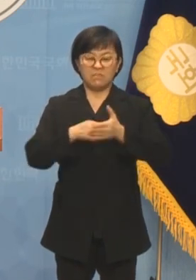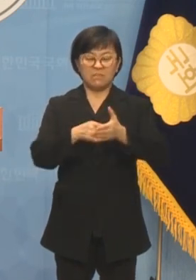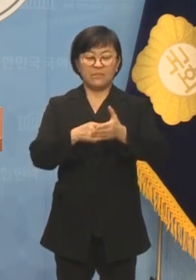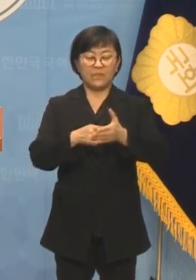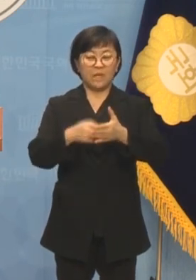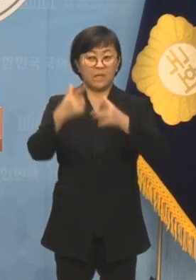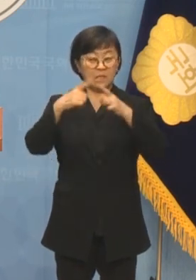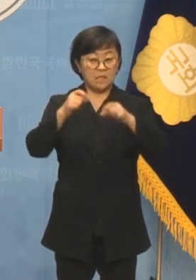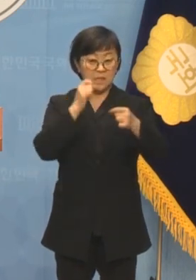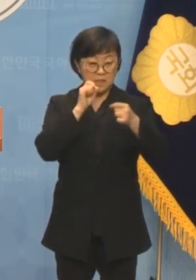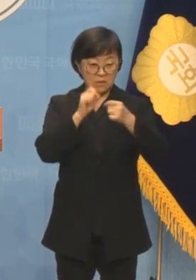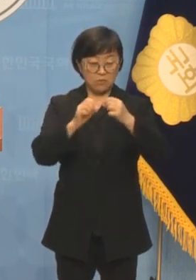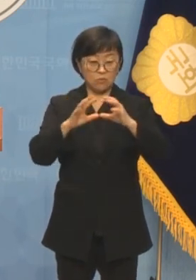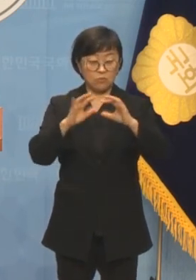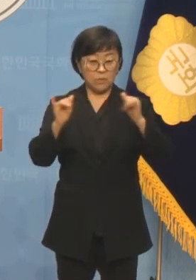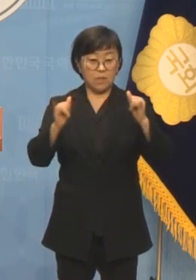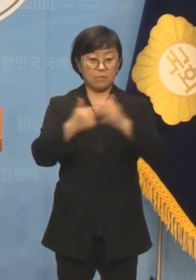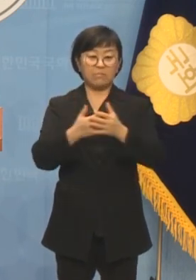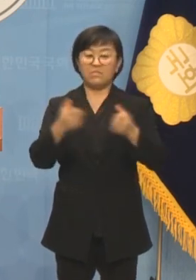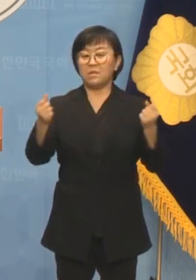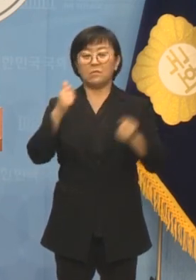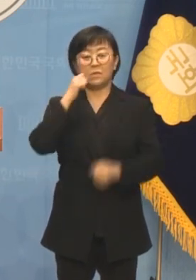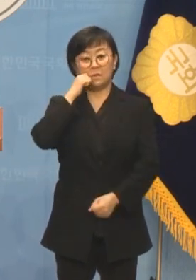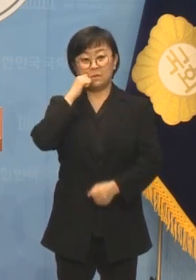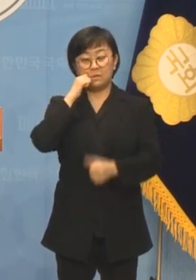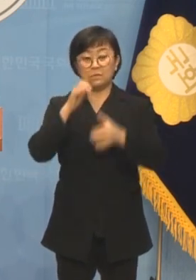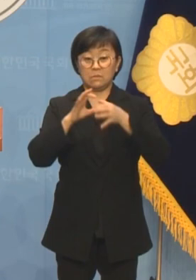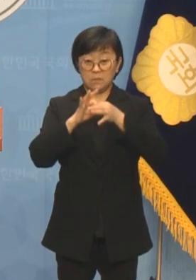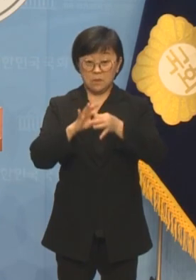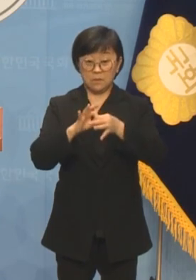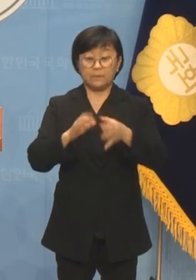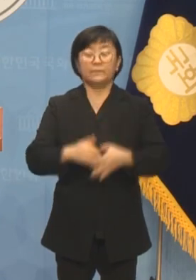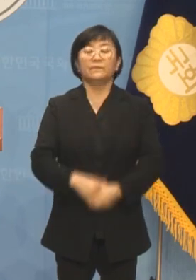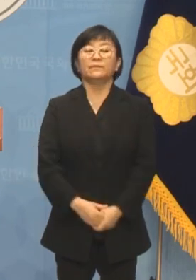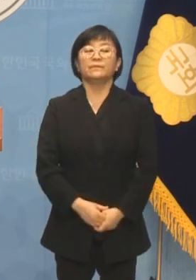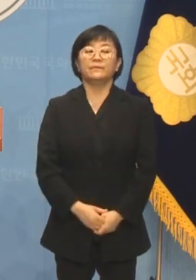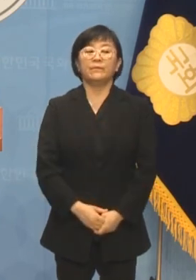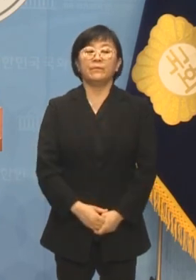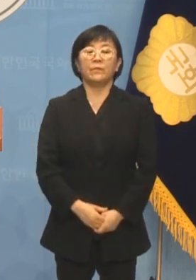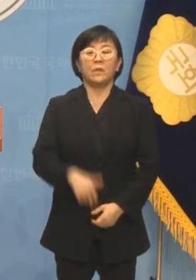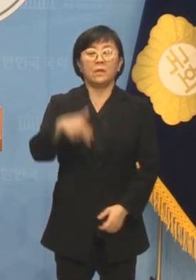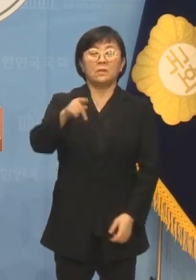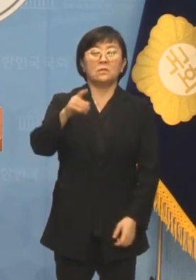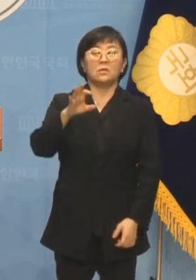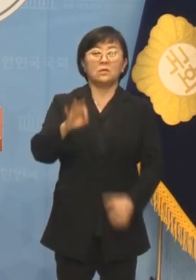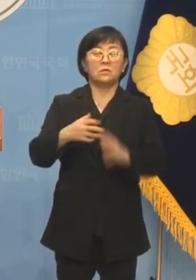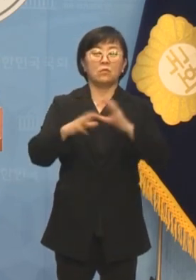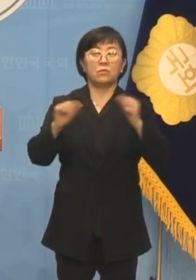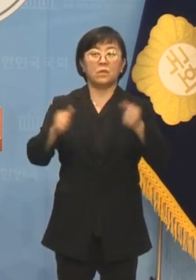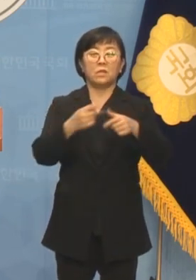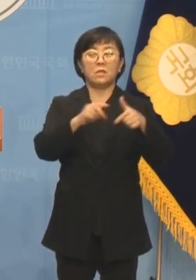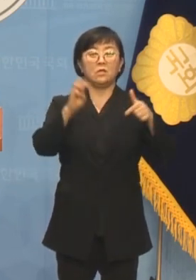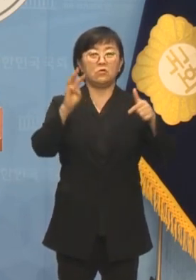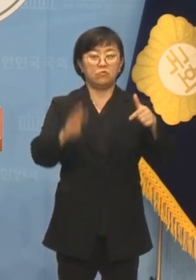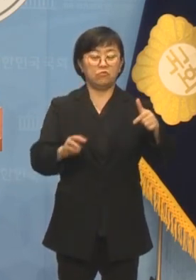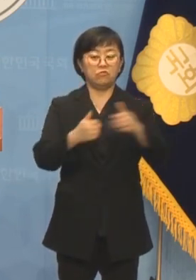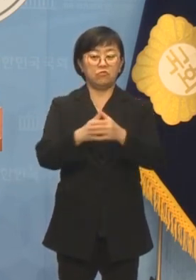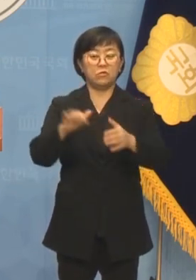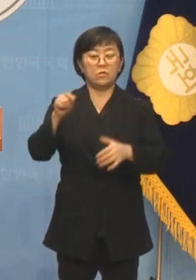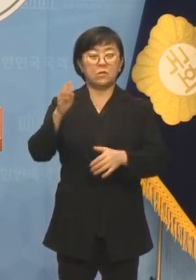친일과 국민의힘은 뗄래야 뗄 수 없는 관계입니까? 정승현 국민의힘 인천연수구 갑